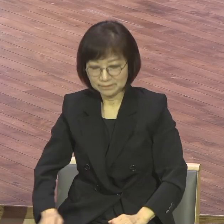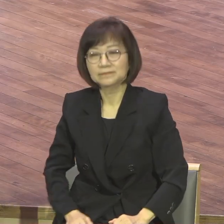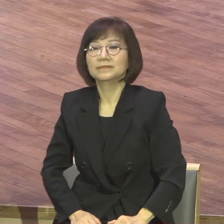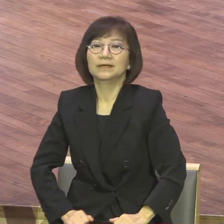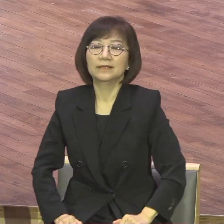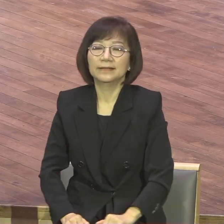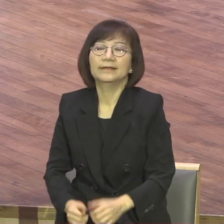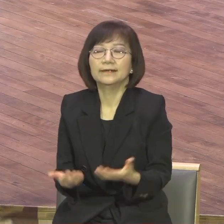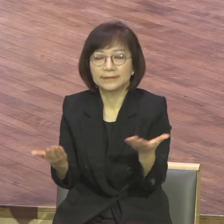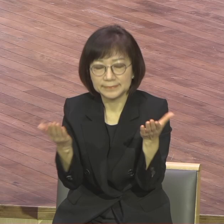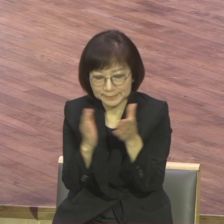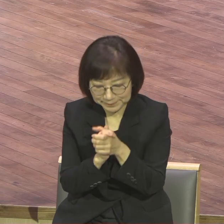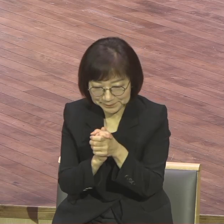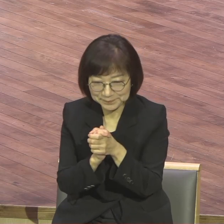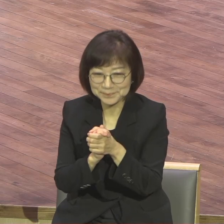아멘 아멘 아멘 아멘